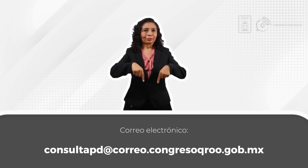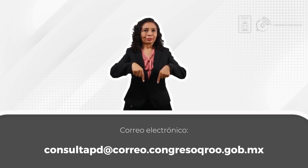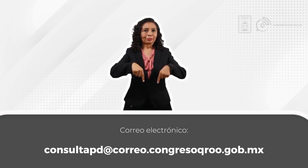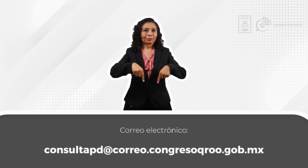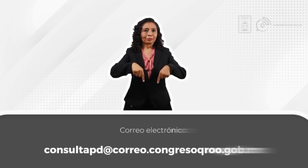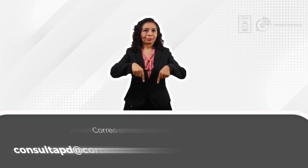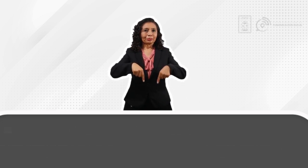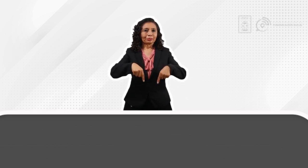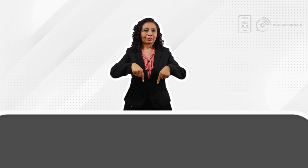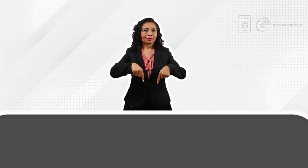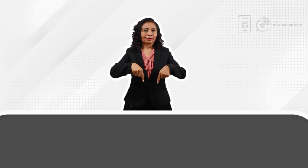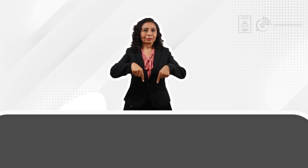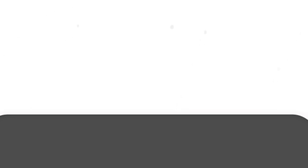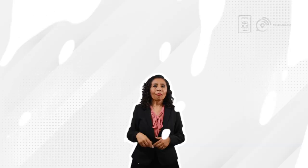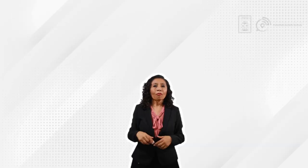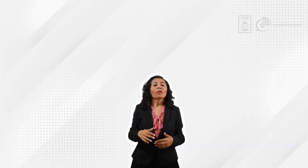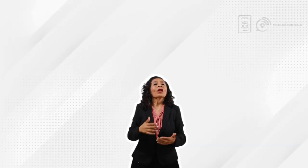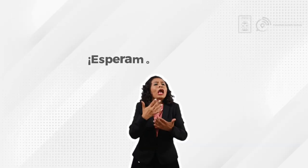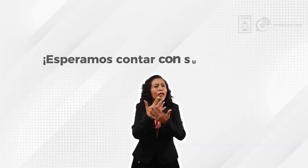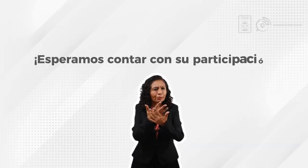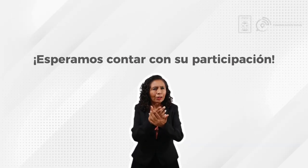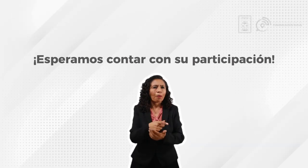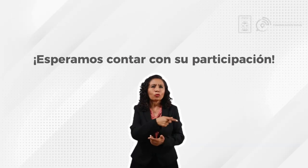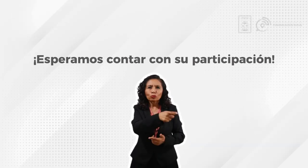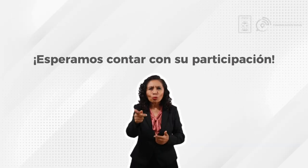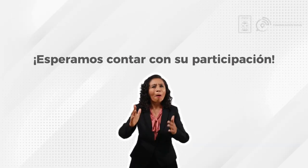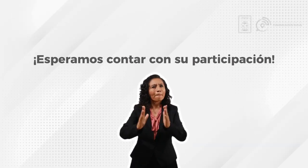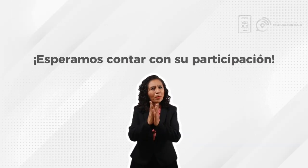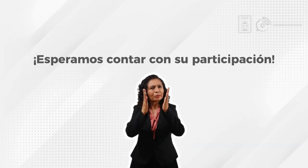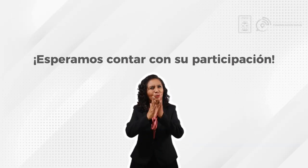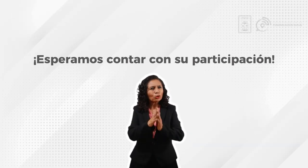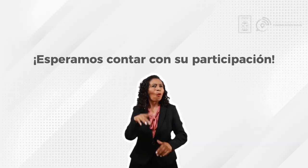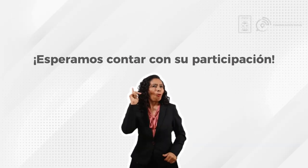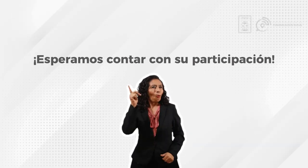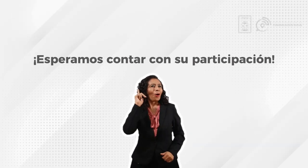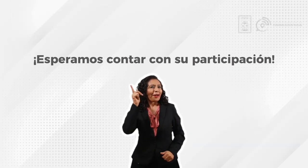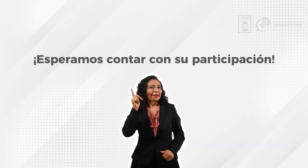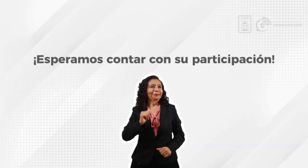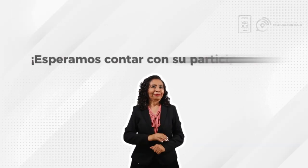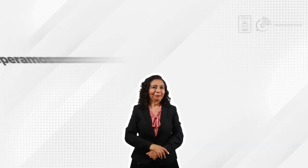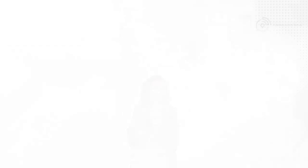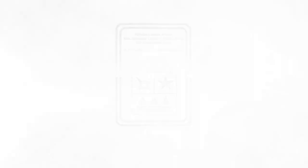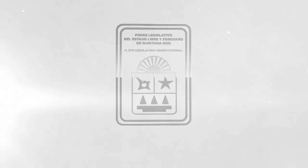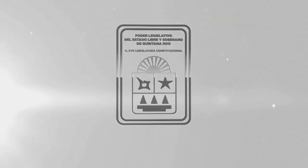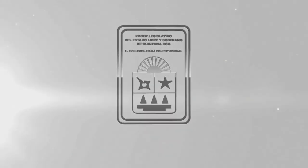.mx Esperamos contar con su participación.